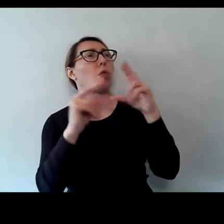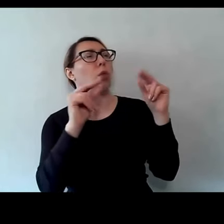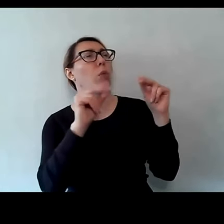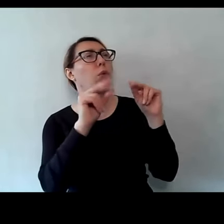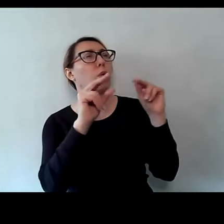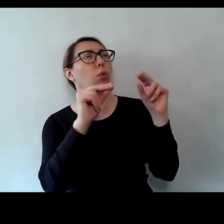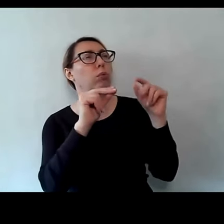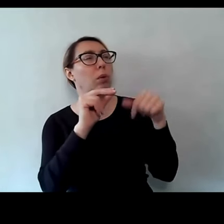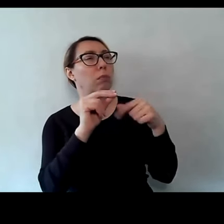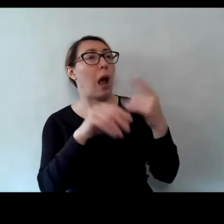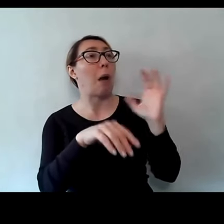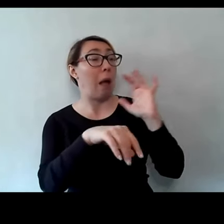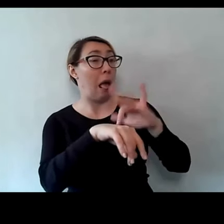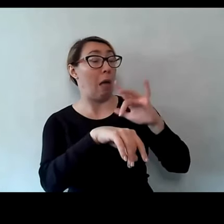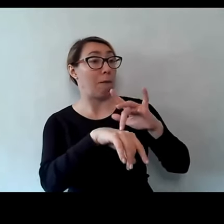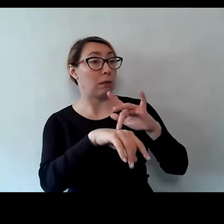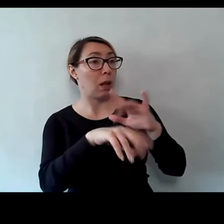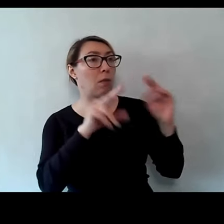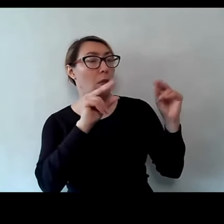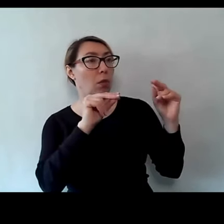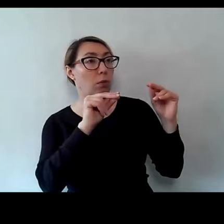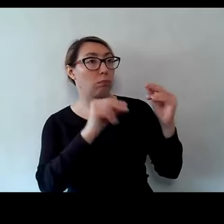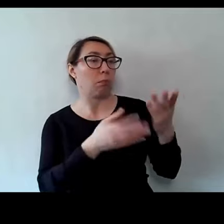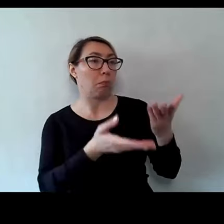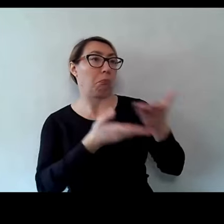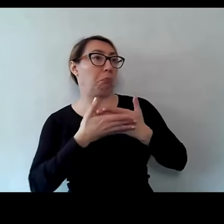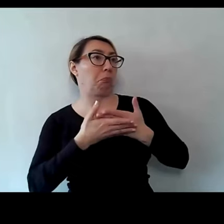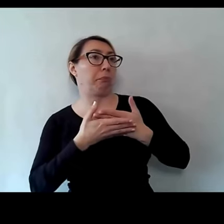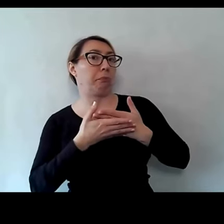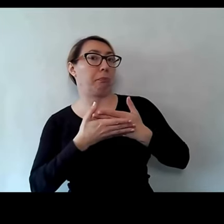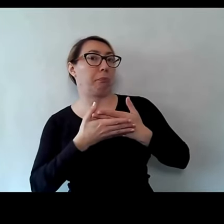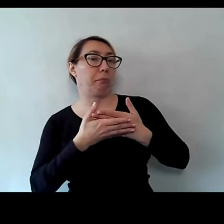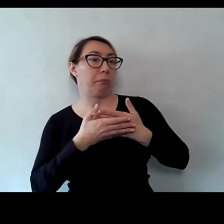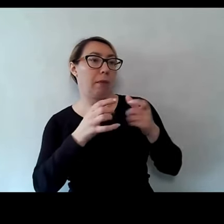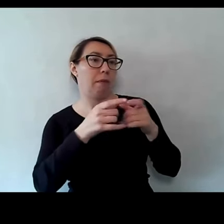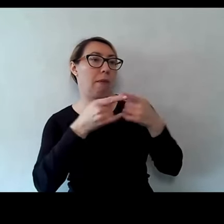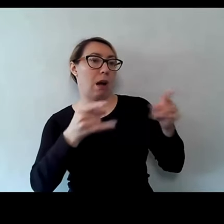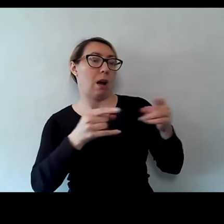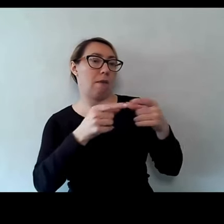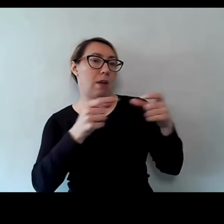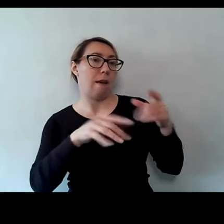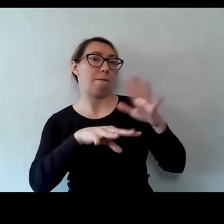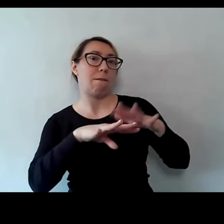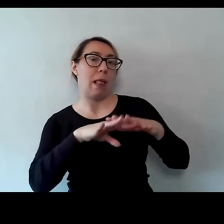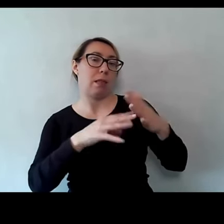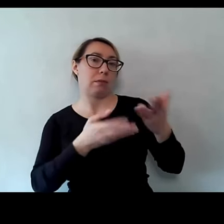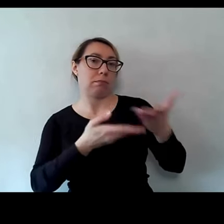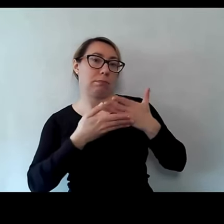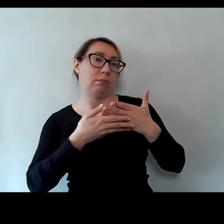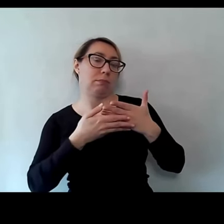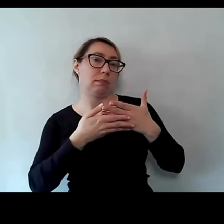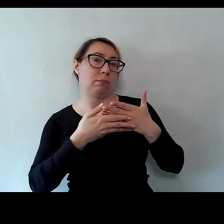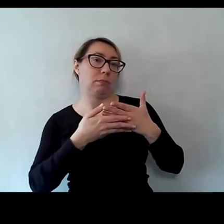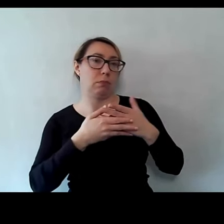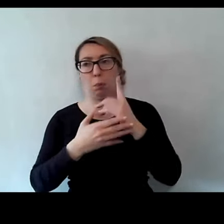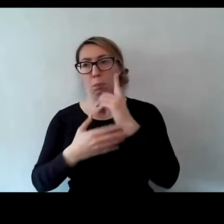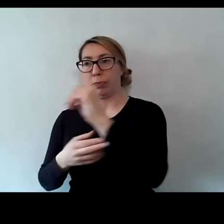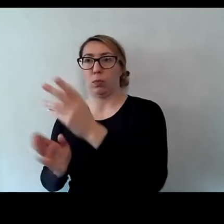rusza ustami. W efekcie ruszania ustami otrzymuje wachelek, grześka i